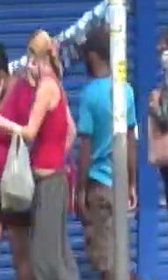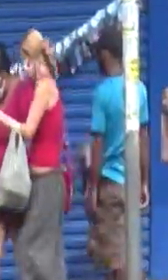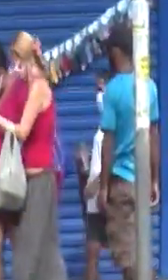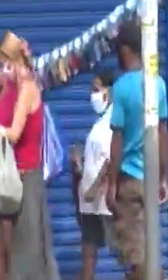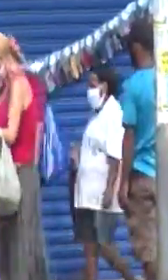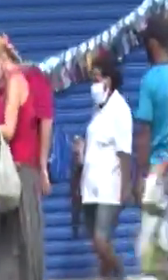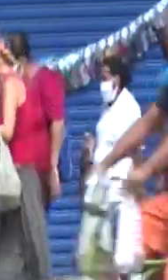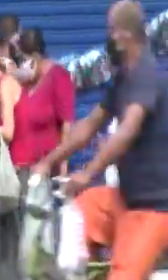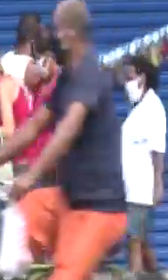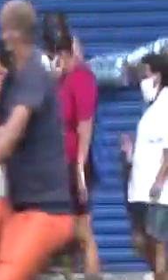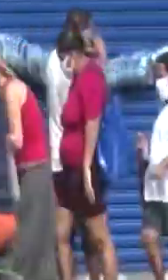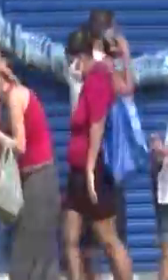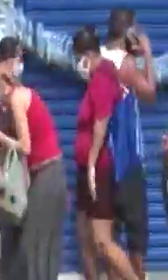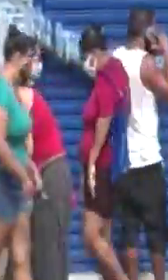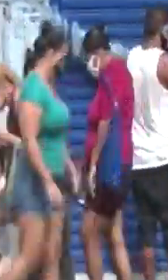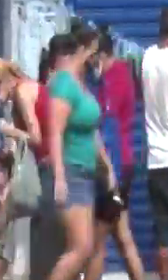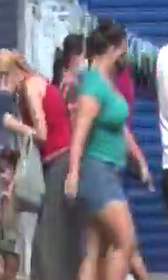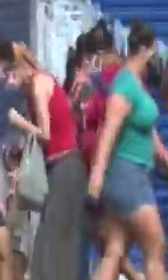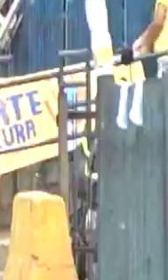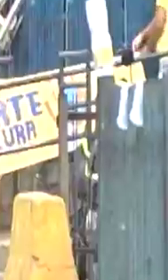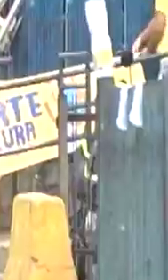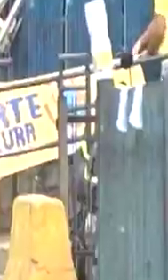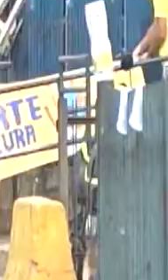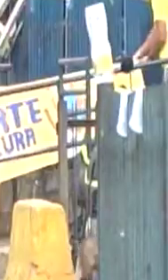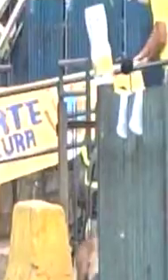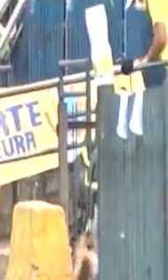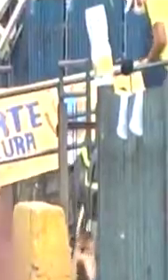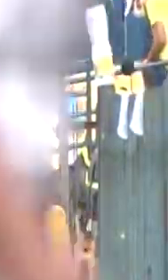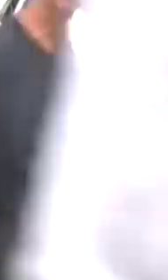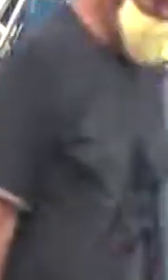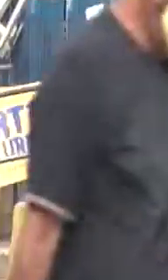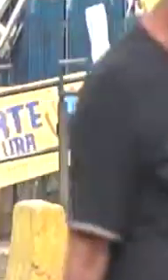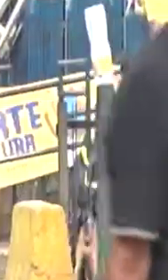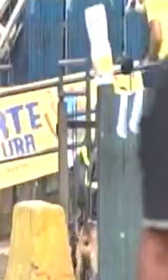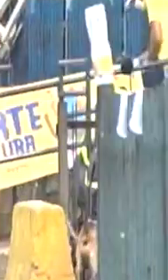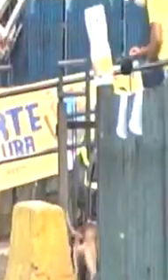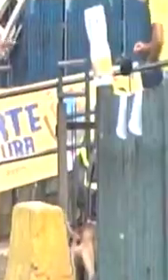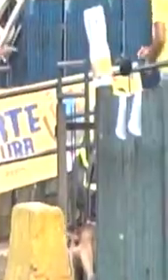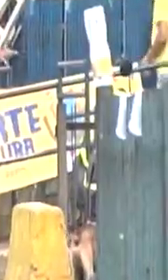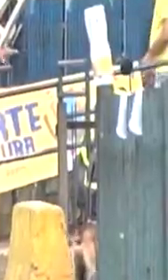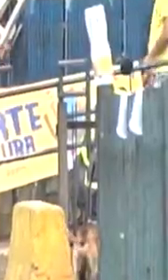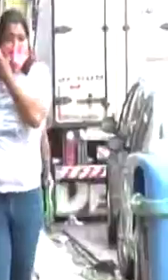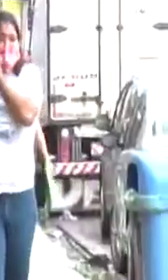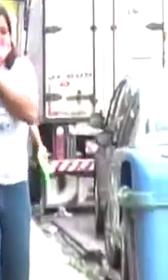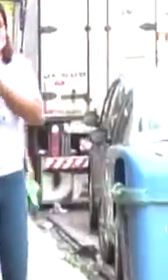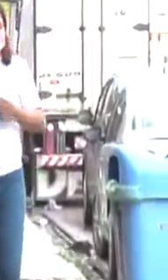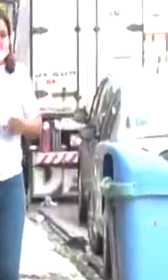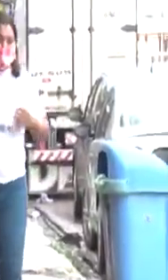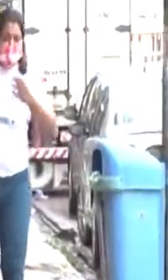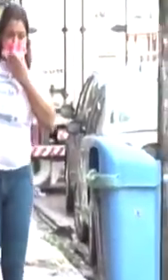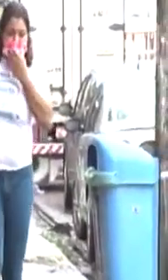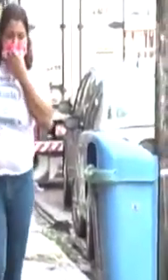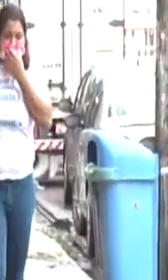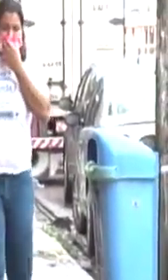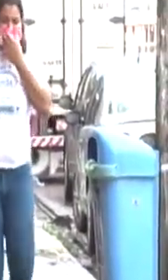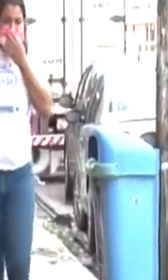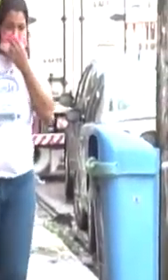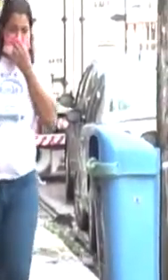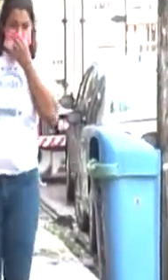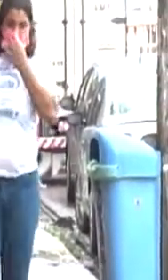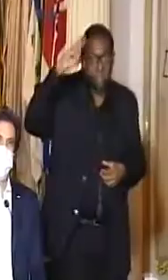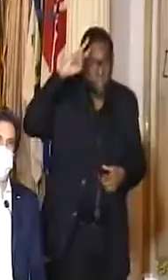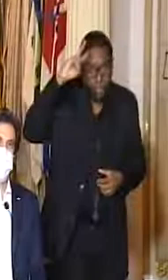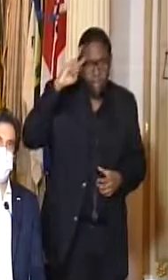compensação, Caruaru e cidades próximas, que estão atrasadas no plano de reabertura, vão avançar as etapas